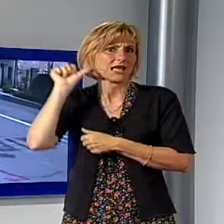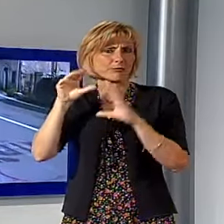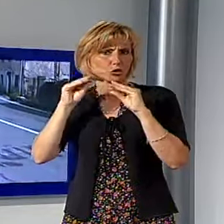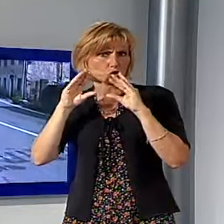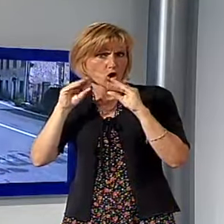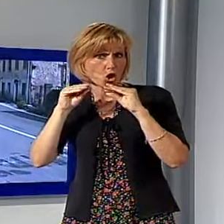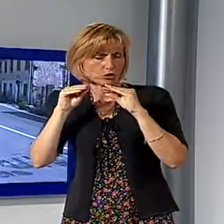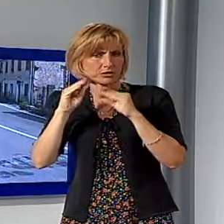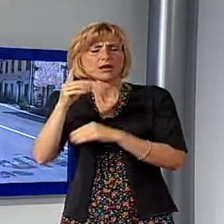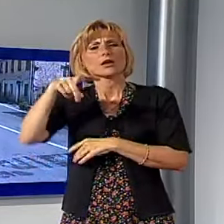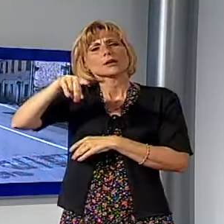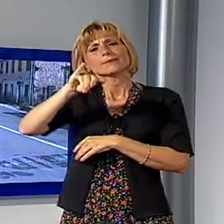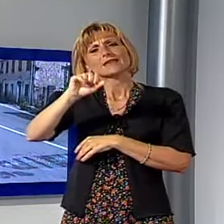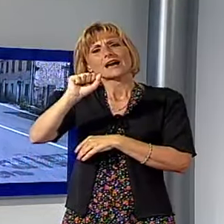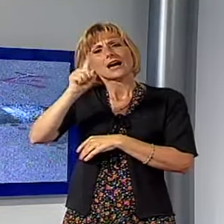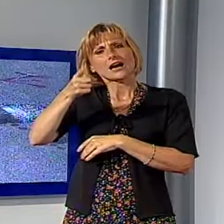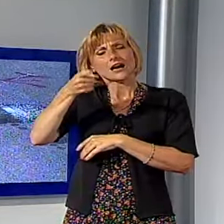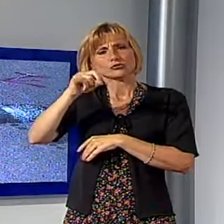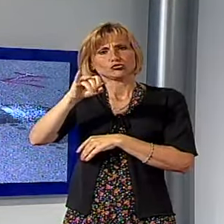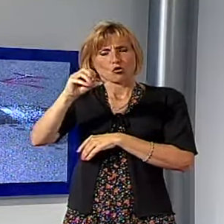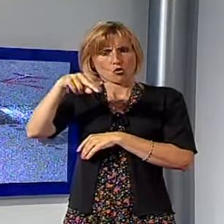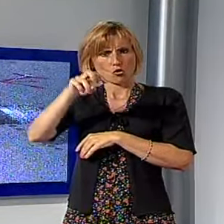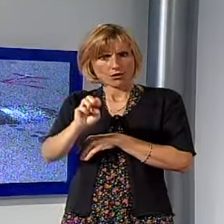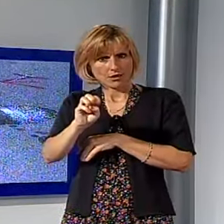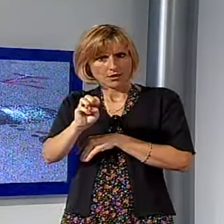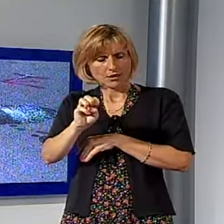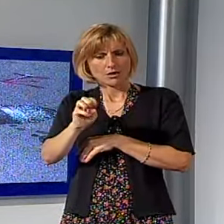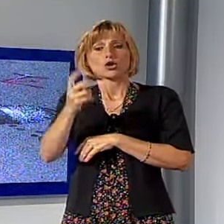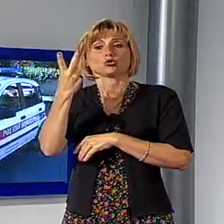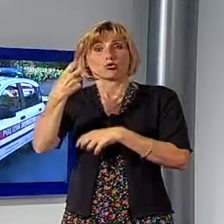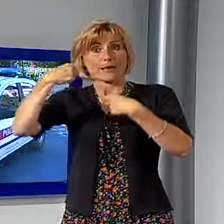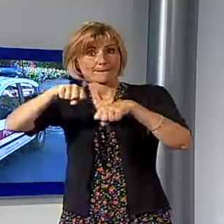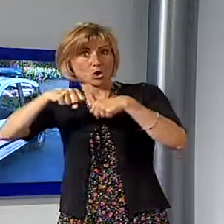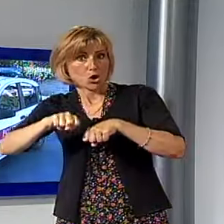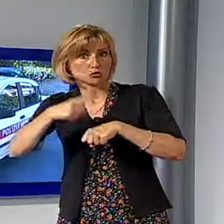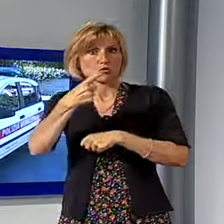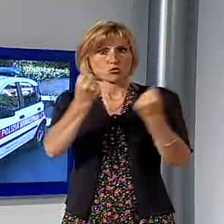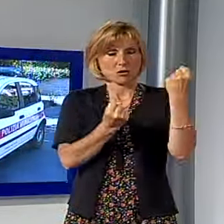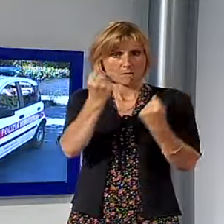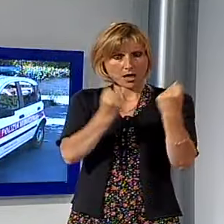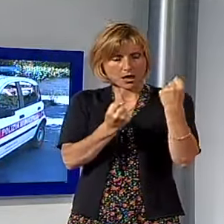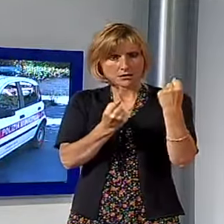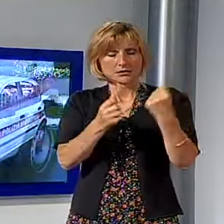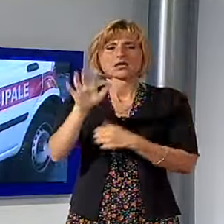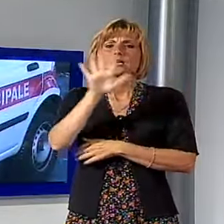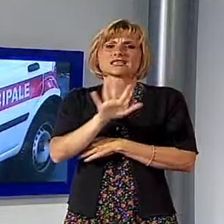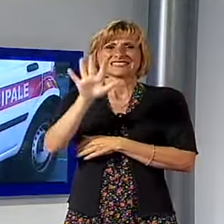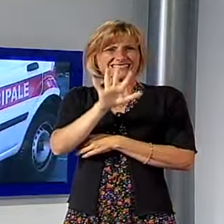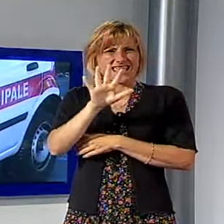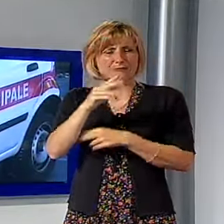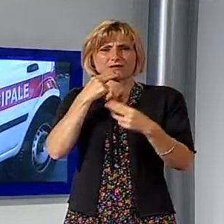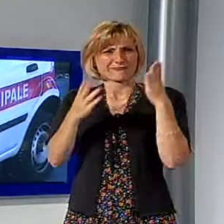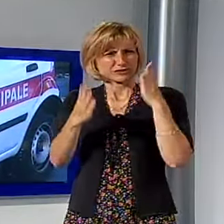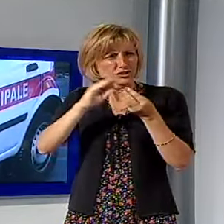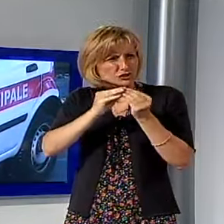Piagione tra due motociclette e un'auto. Secondo una prima ricostruzione della Polizia Municipale di Lucca che sta svolgendo le